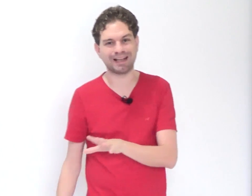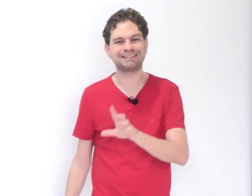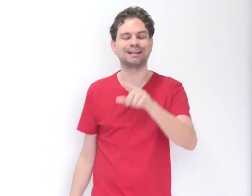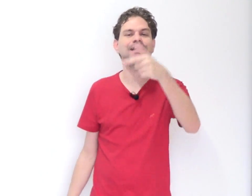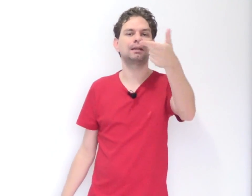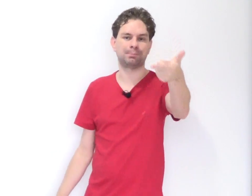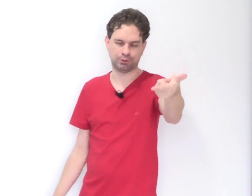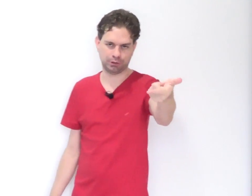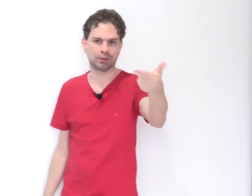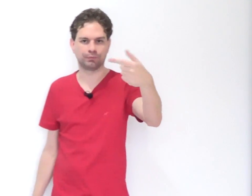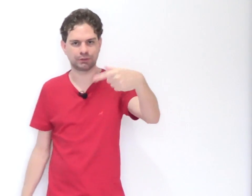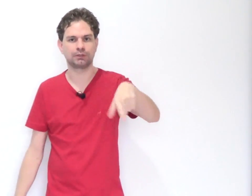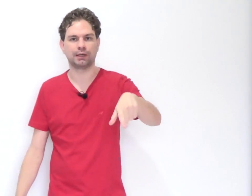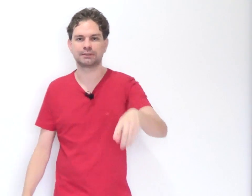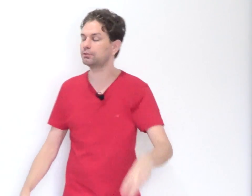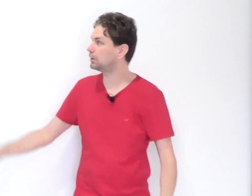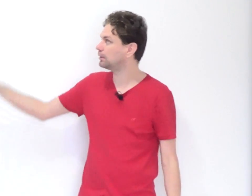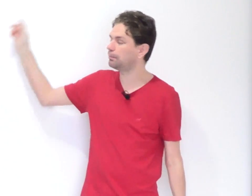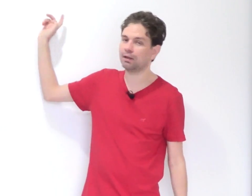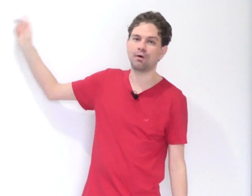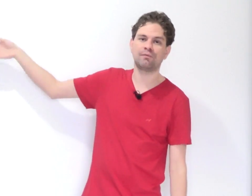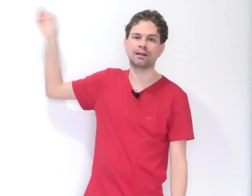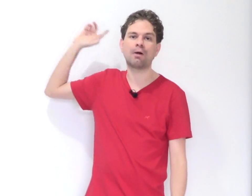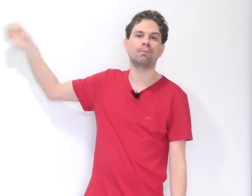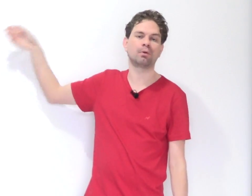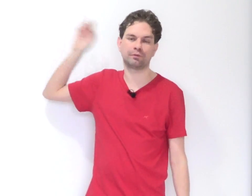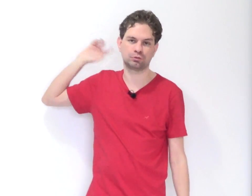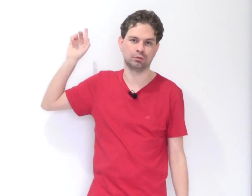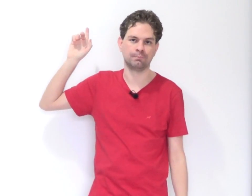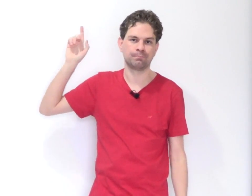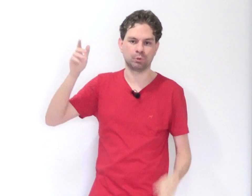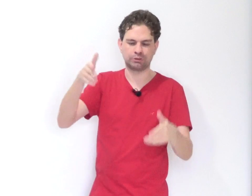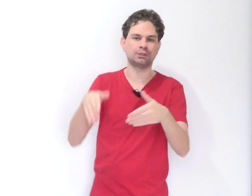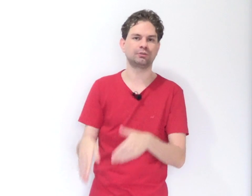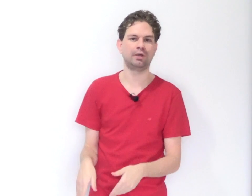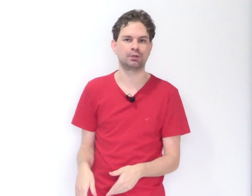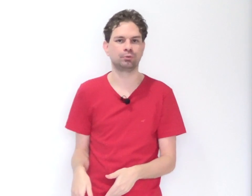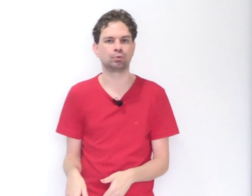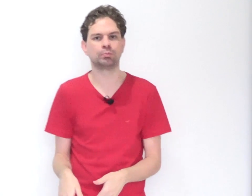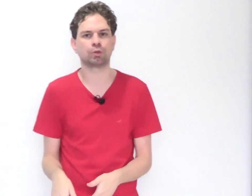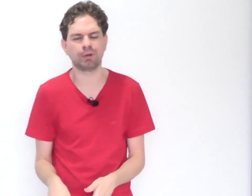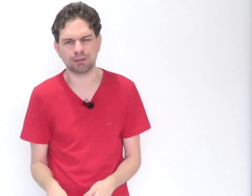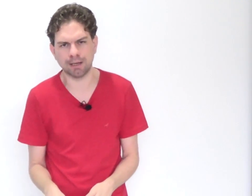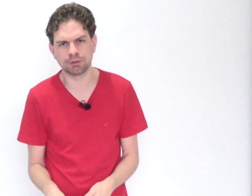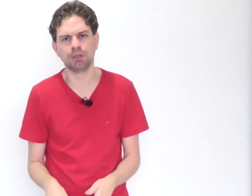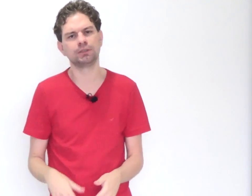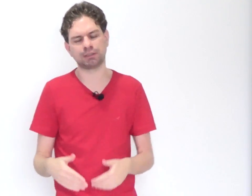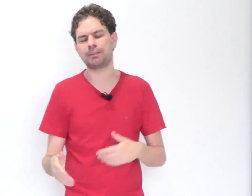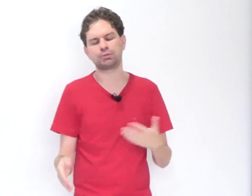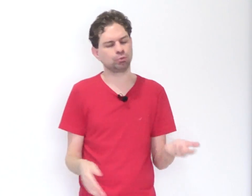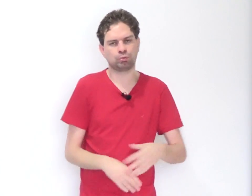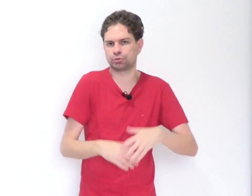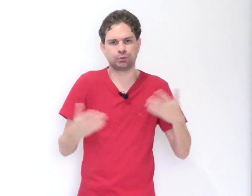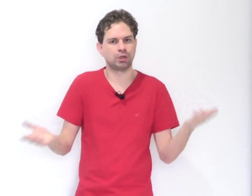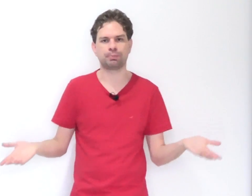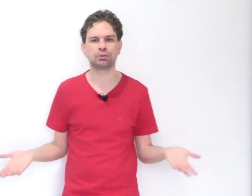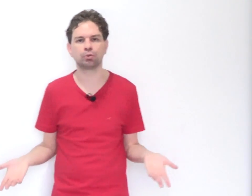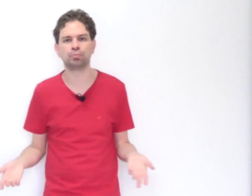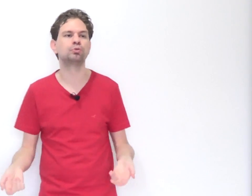site, além da apostila que você tem acesso, tem também lá o Falar com o Professor. Eu desativei aqui no YouTube os comentários. Exatamente porque eu não consigo responder todo mundo,